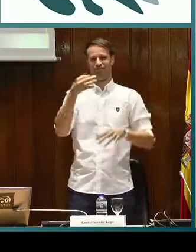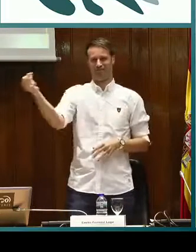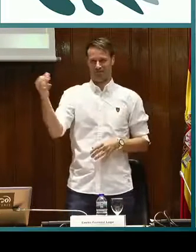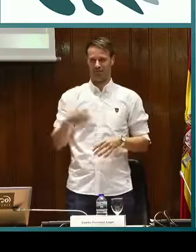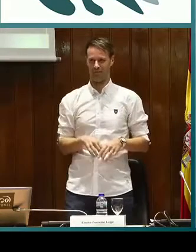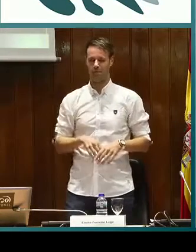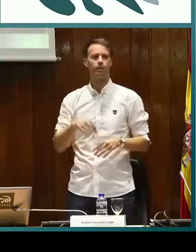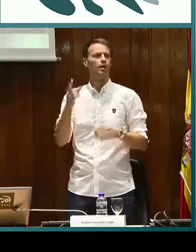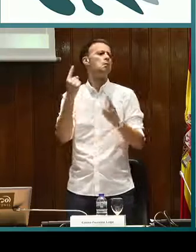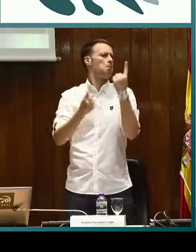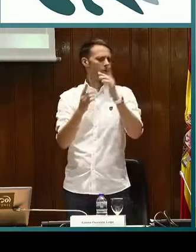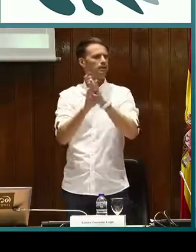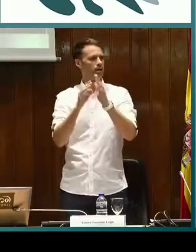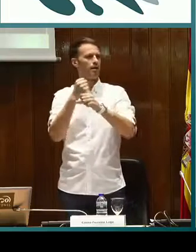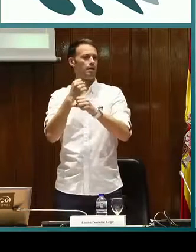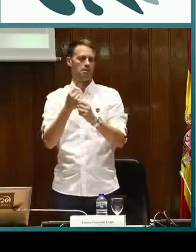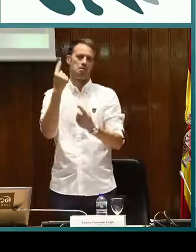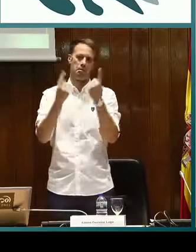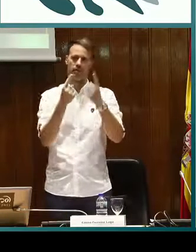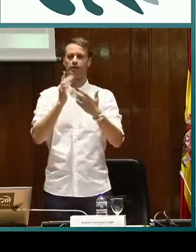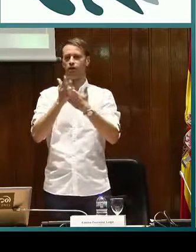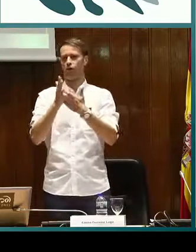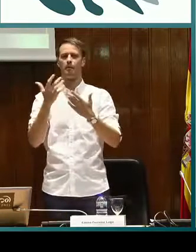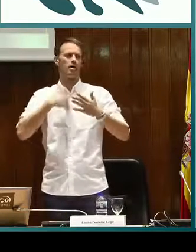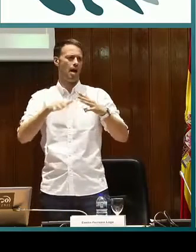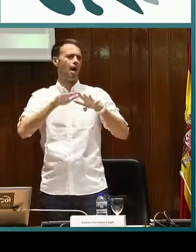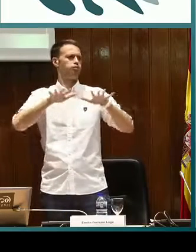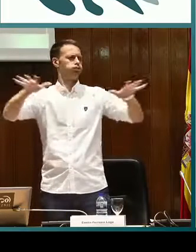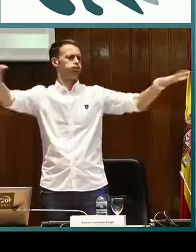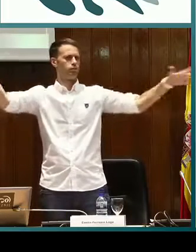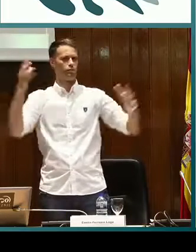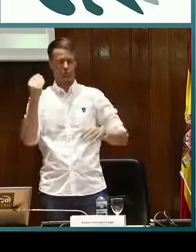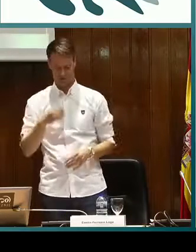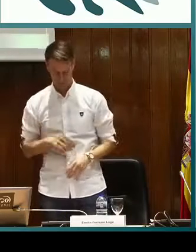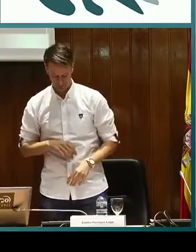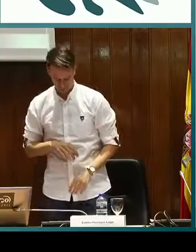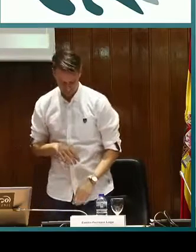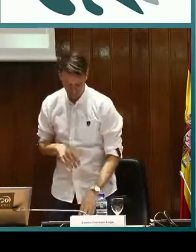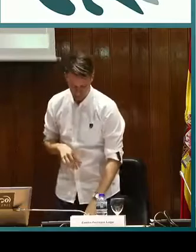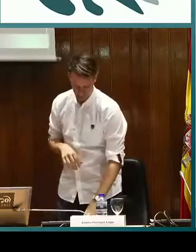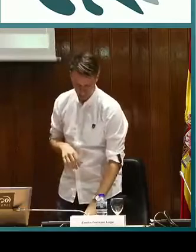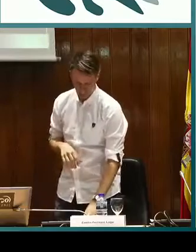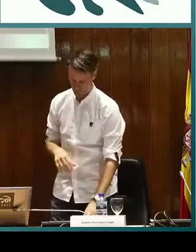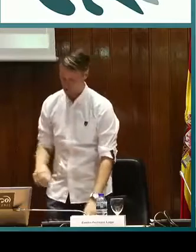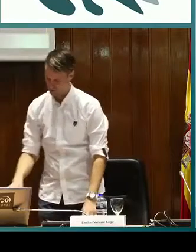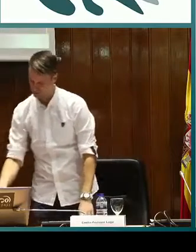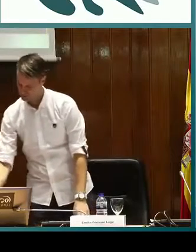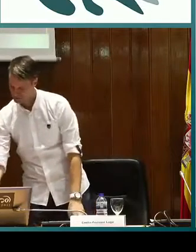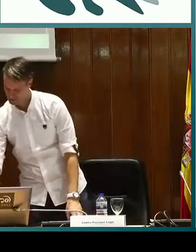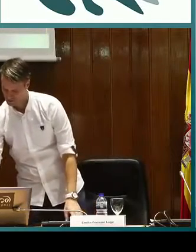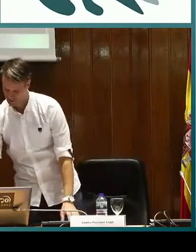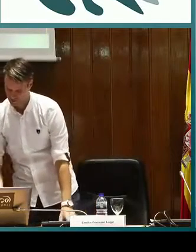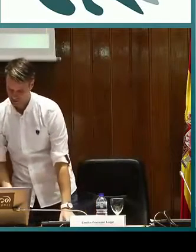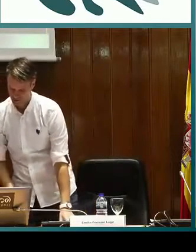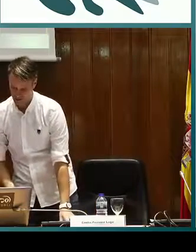forma de hacerlo y de nombrar estos recursos y colaboramos con ellos